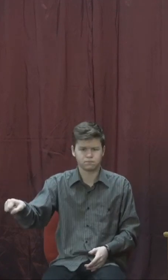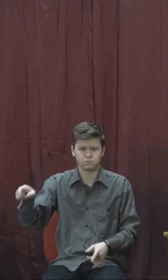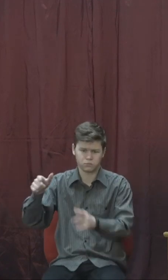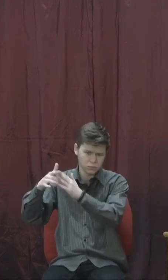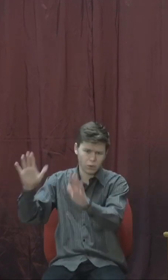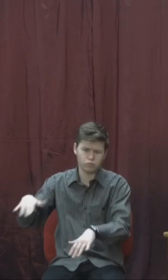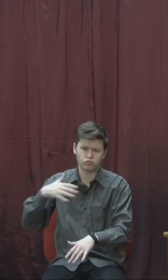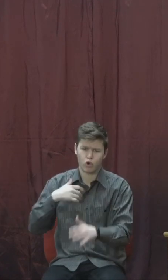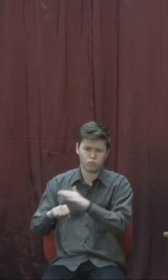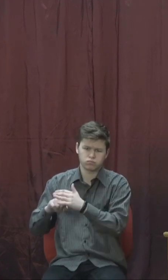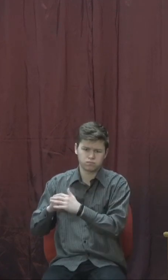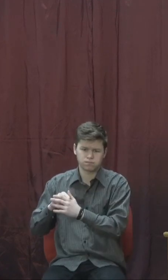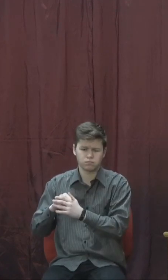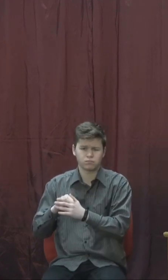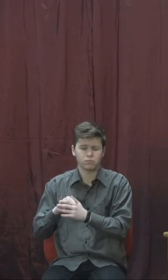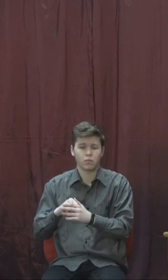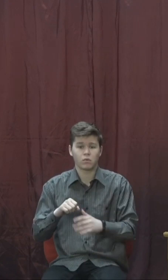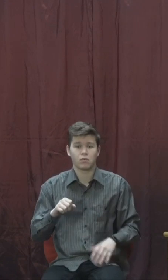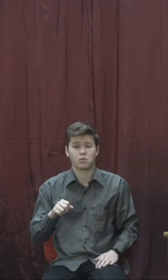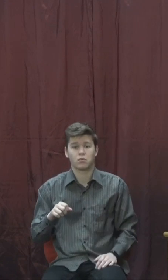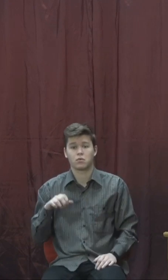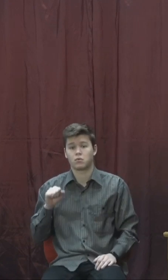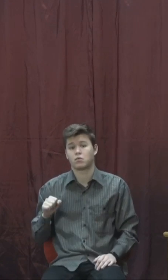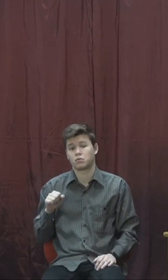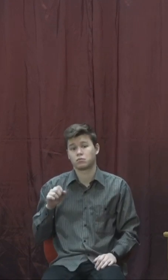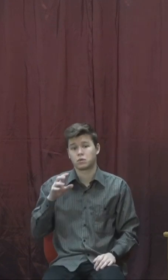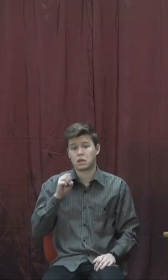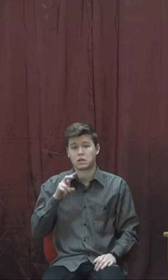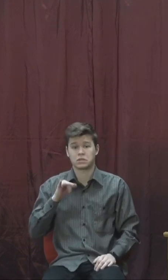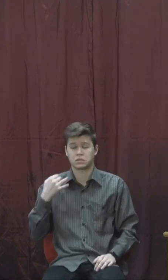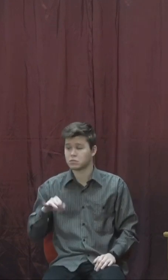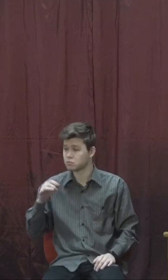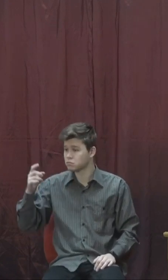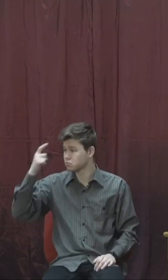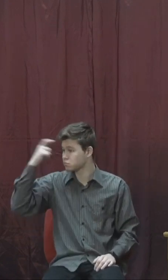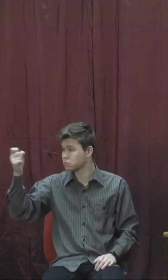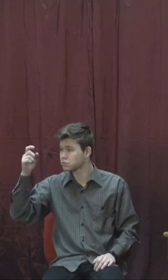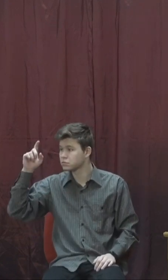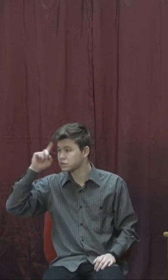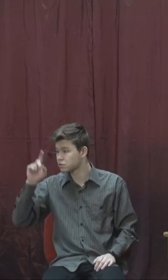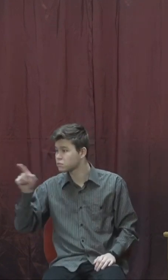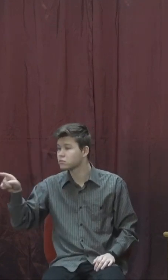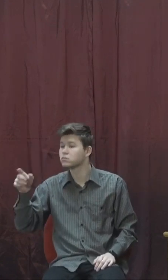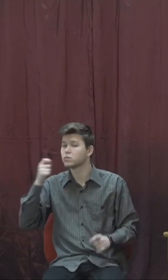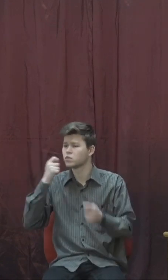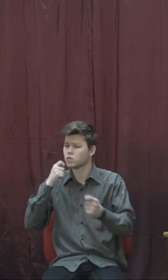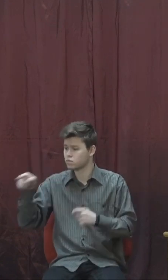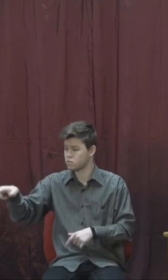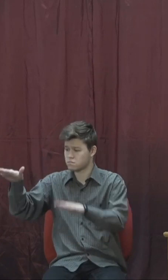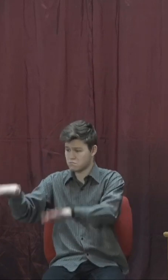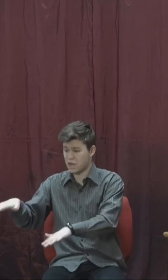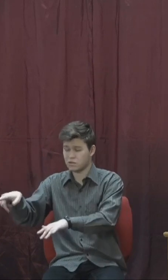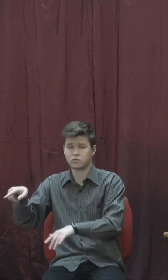А Божий чоловік, це Єлисей, послав до Ізраїлова царя, говорячи, стережися переходити оце